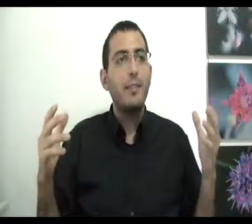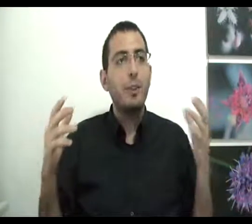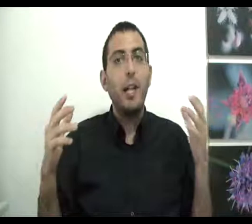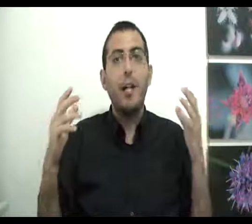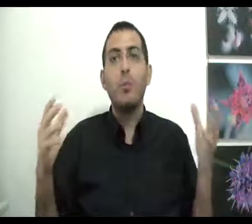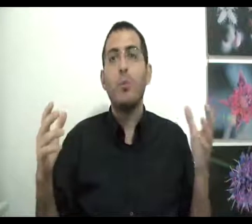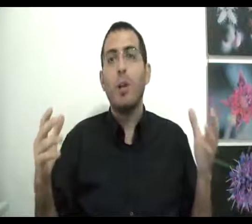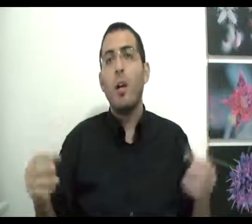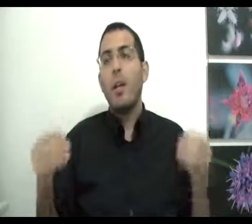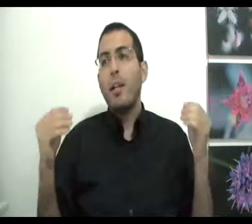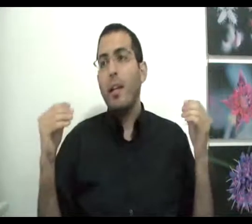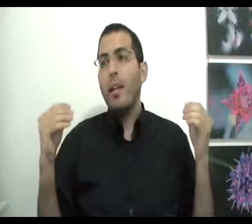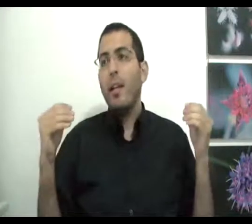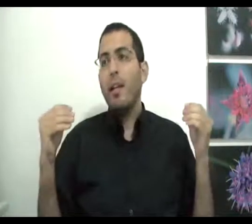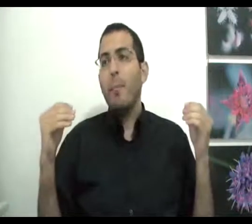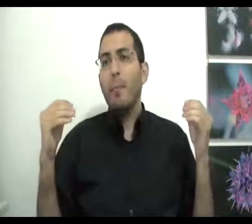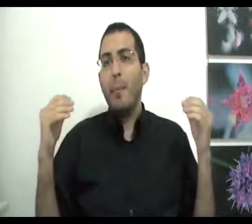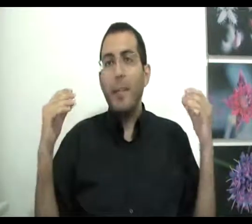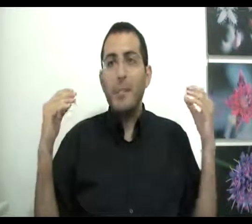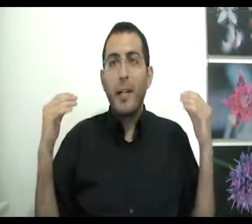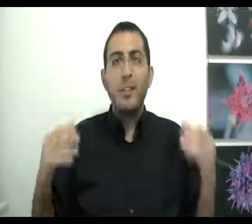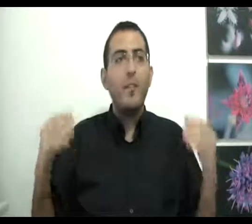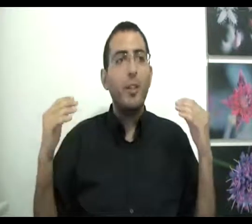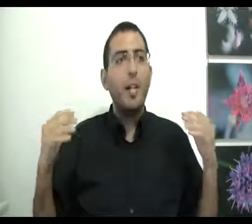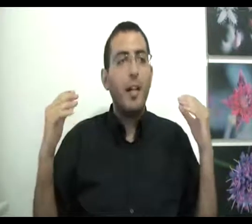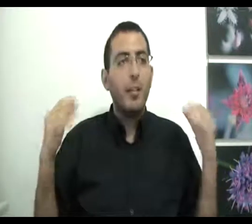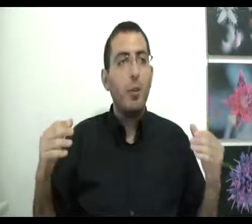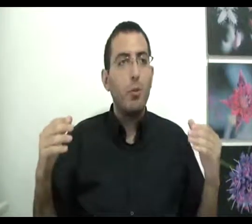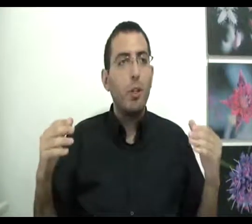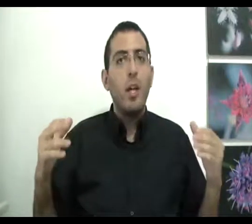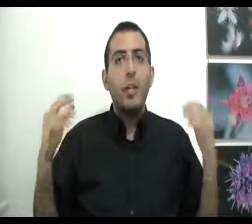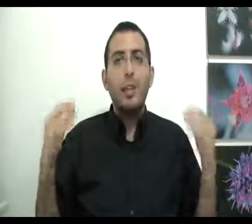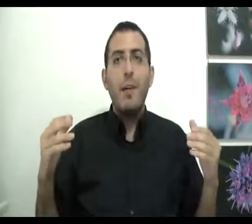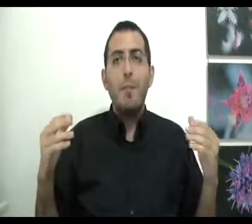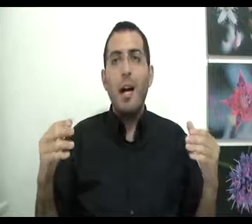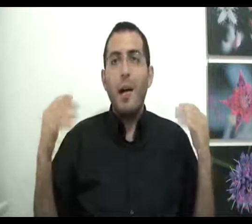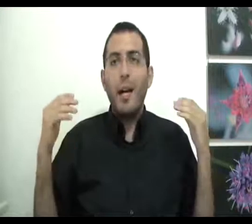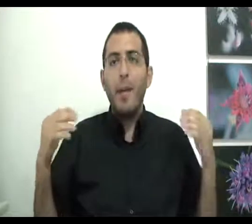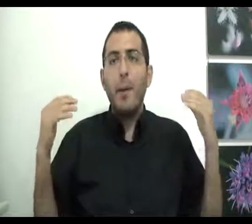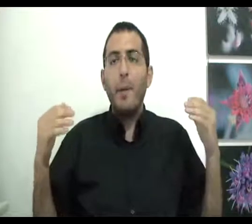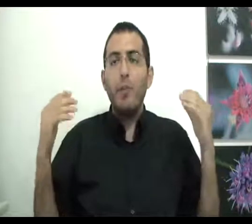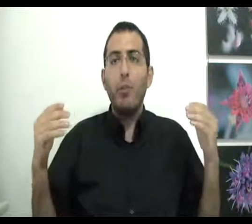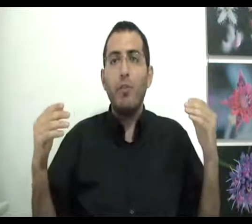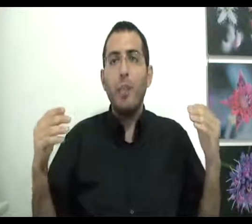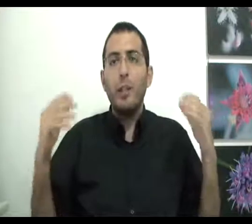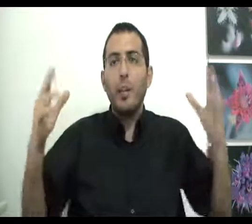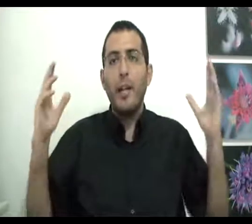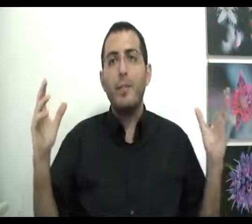של האחדות כי בפרספקטיבה של האחדות שם החיים הרבה יותר טובים מאשר בארץ